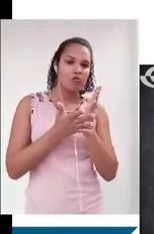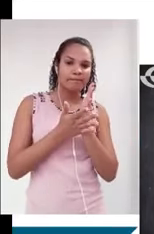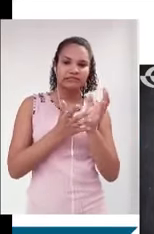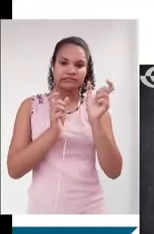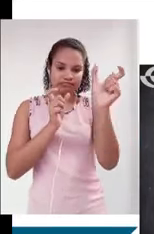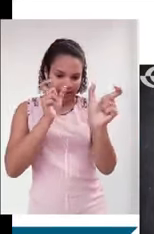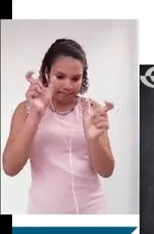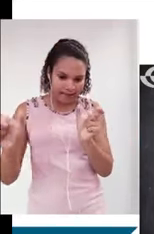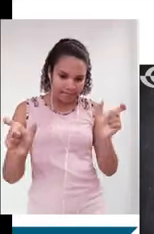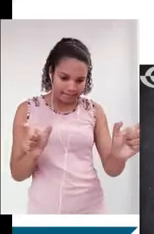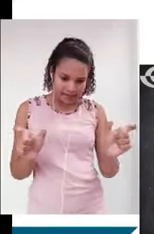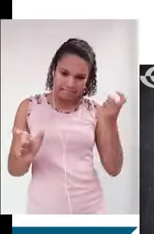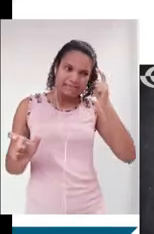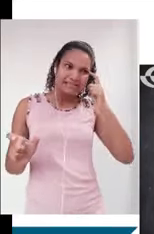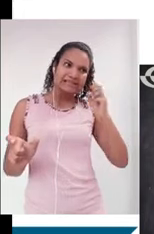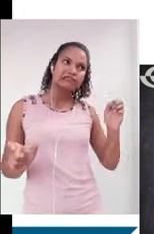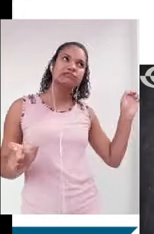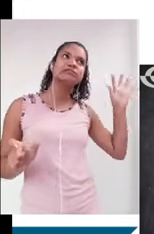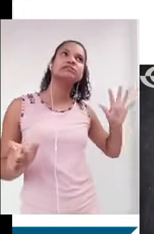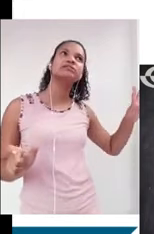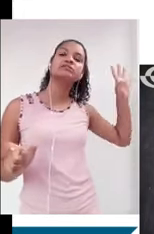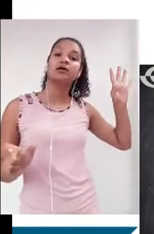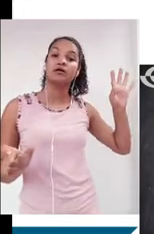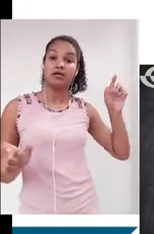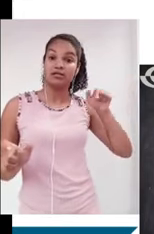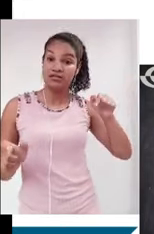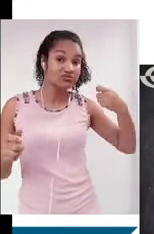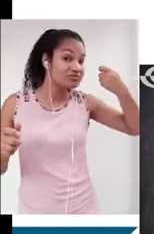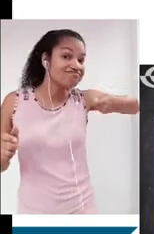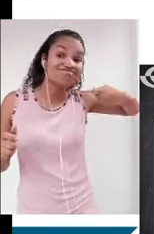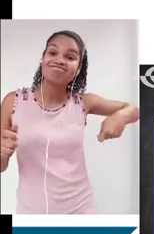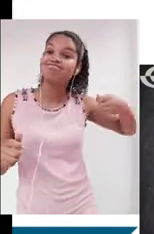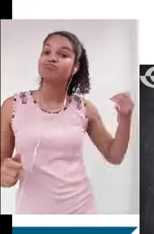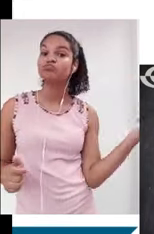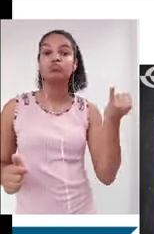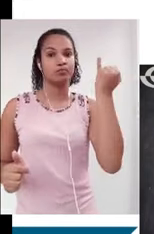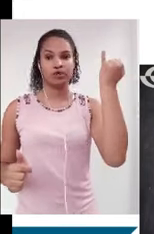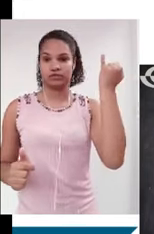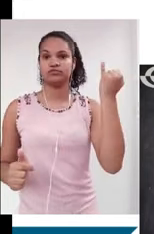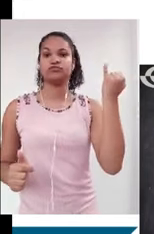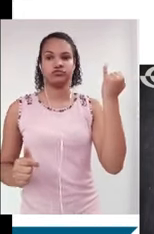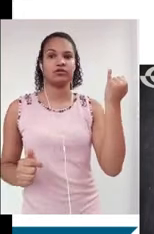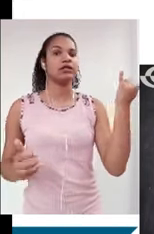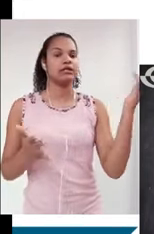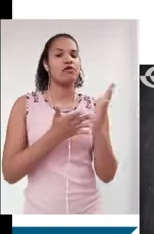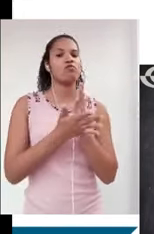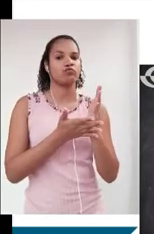dessa frase temática para pensar além da realidade, acaba sendo uma necessidade que muitos candidatos têm por